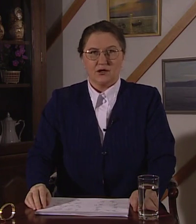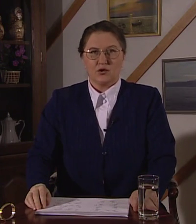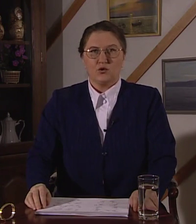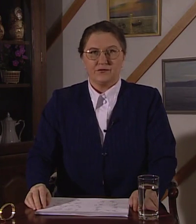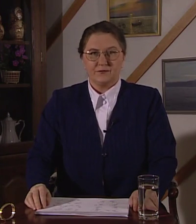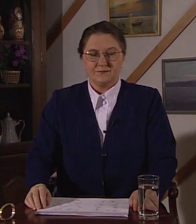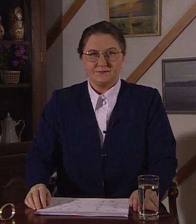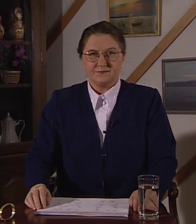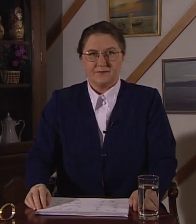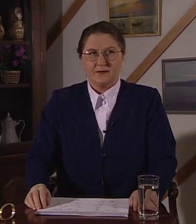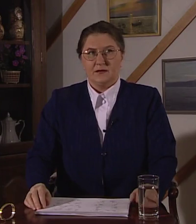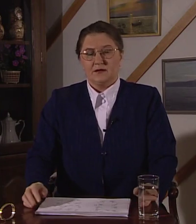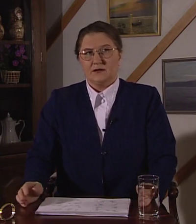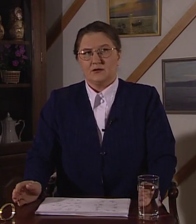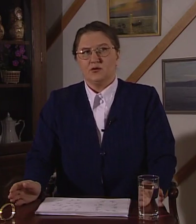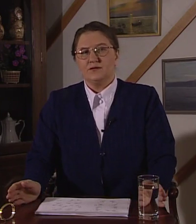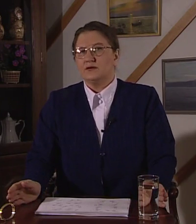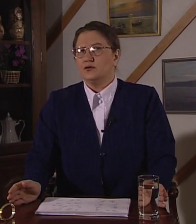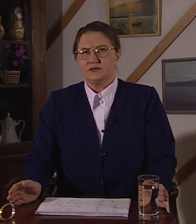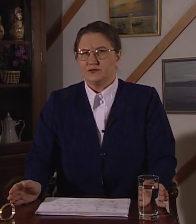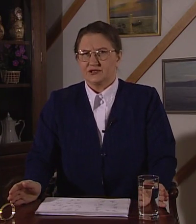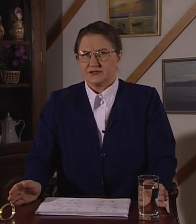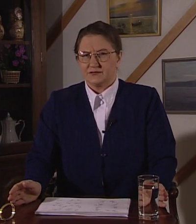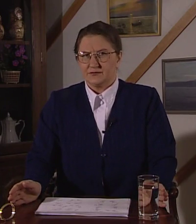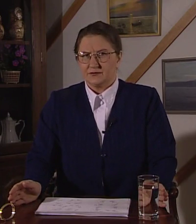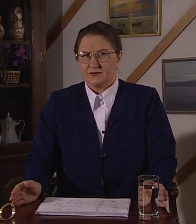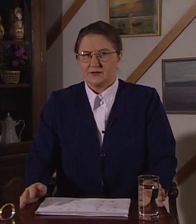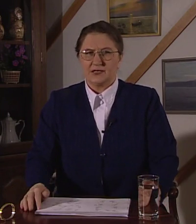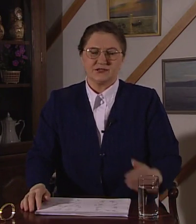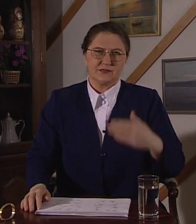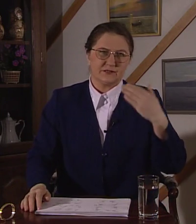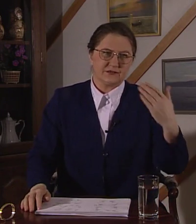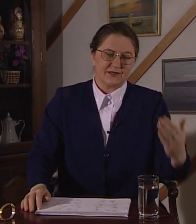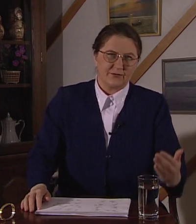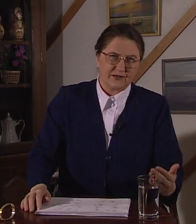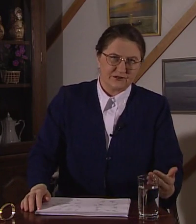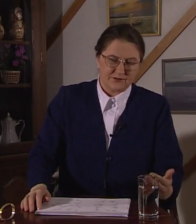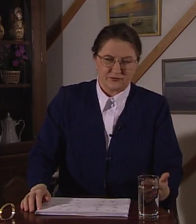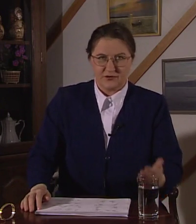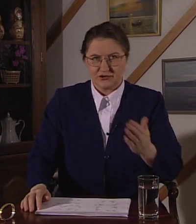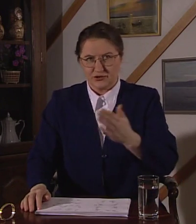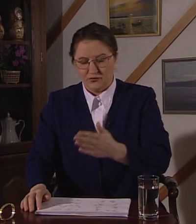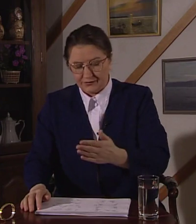Кофе. Кофе – очень много жестов. Каждая страна показывает по-своему. Каждый город.